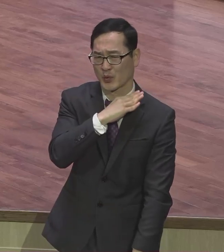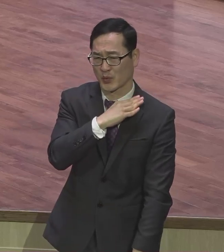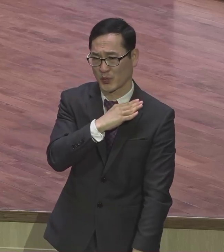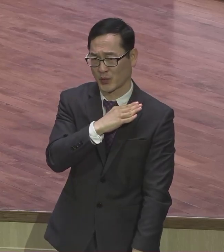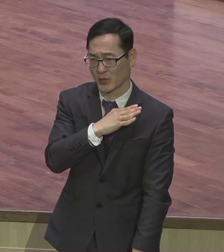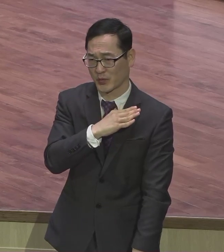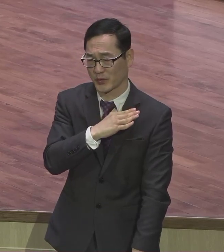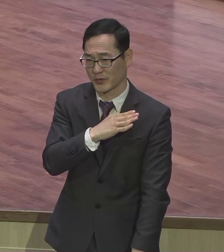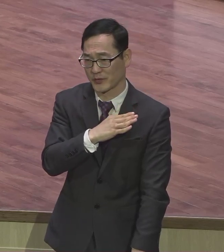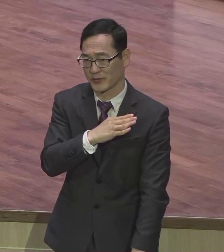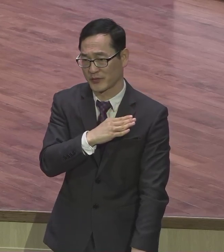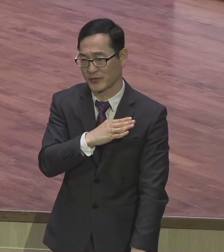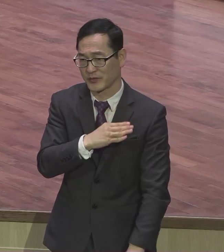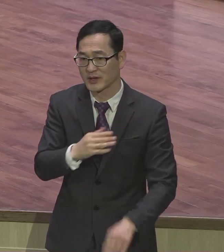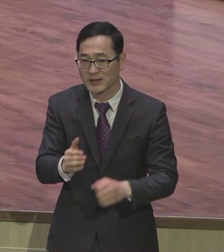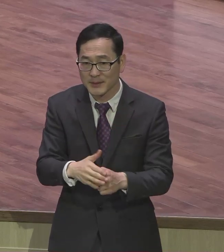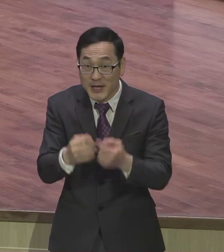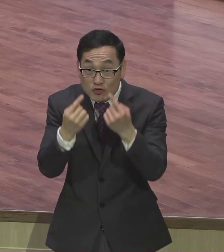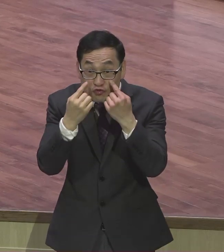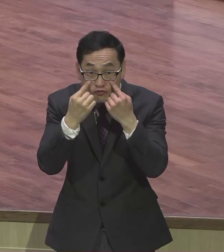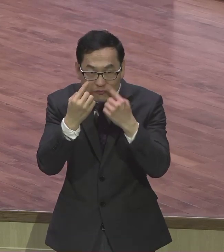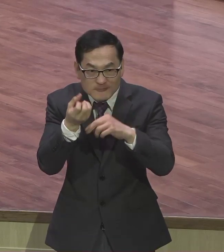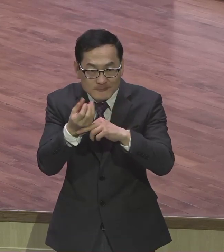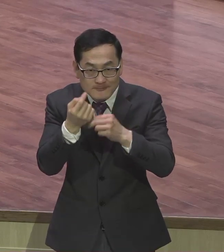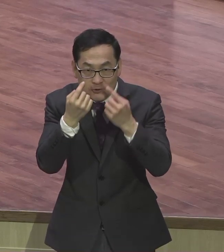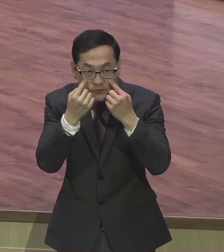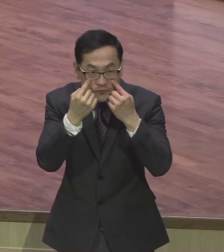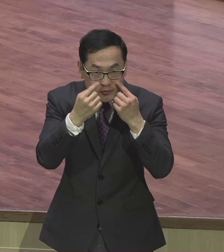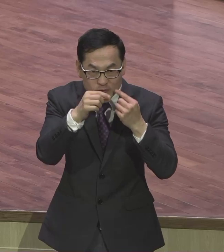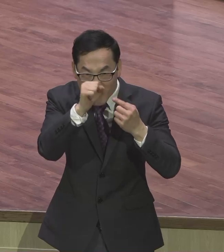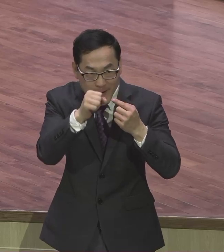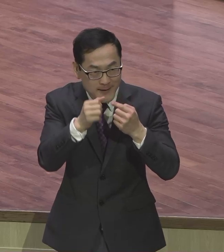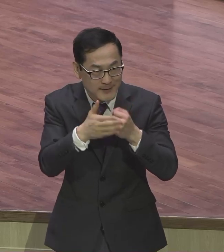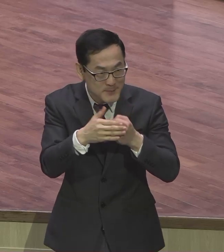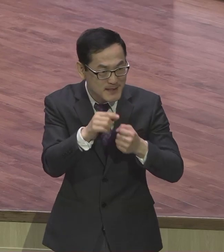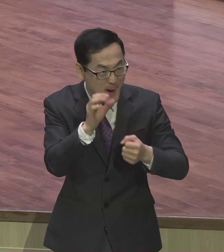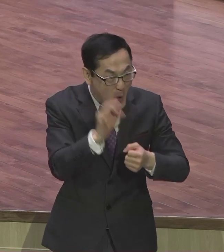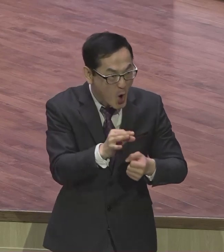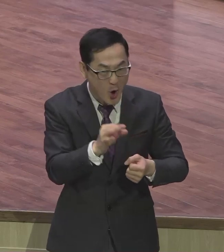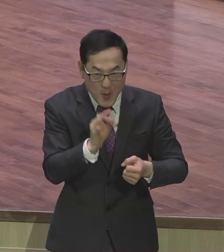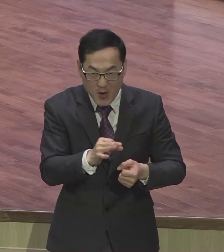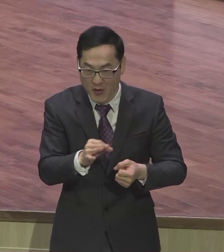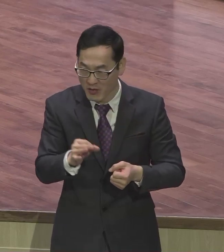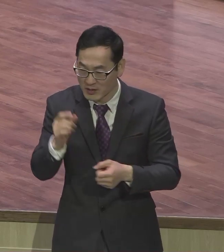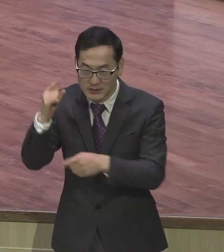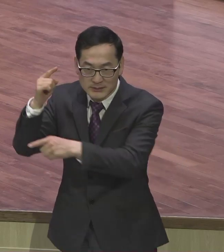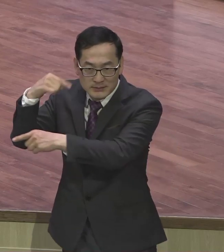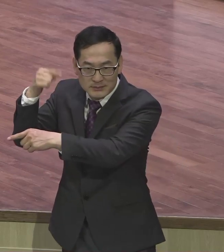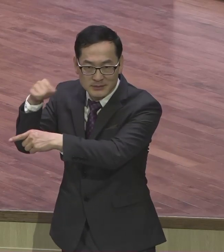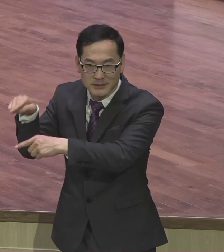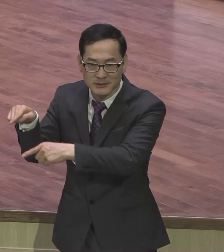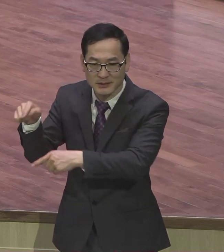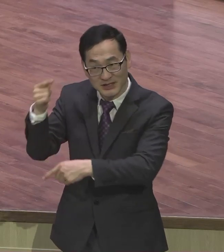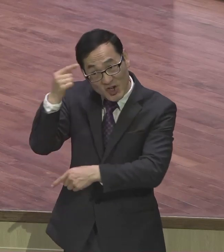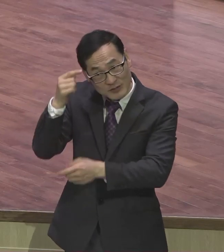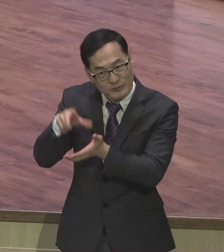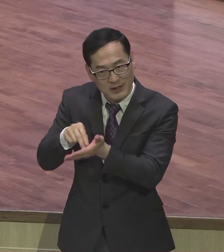.2.0도 안 돼 있는 거 가지고 보이니 안 보이니 자 오늘부터 여러분 말씀을